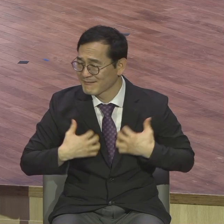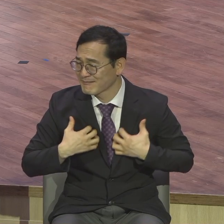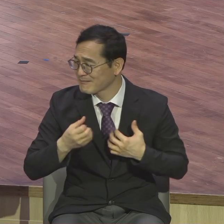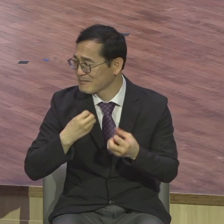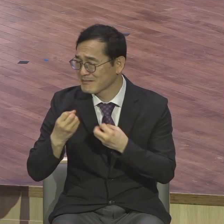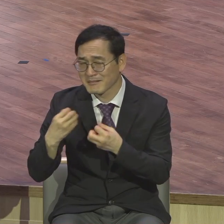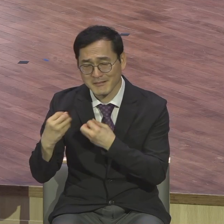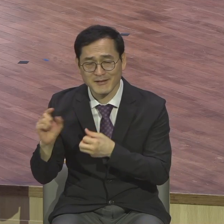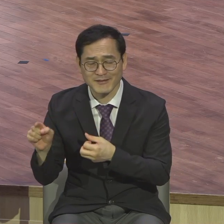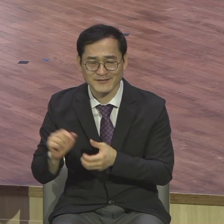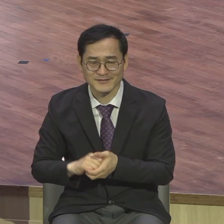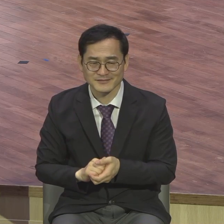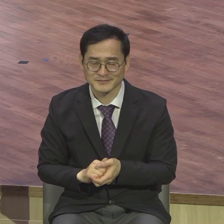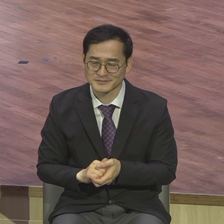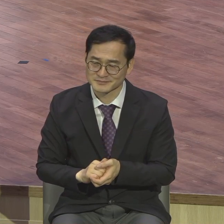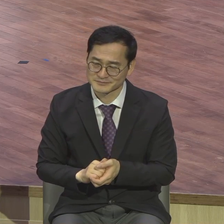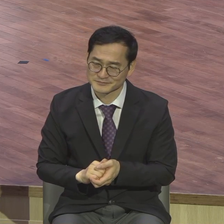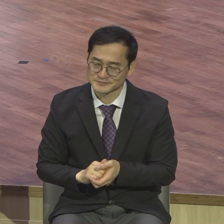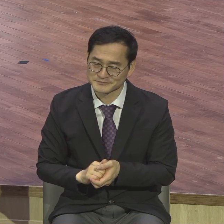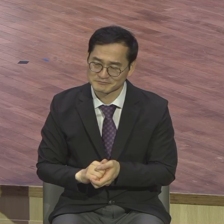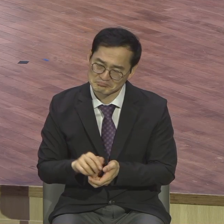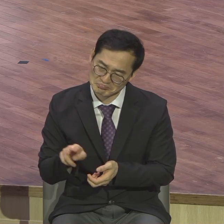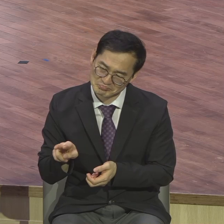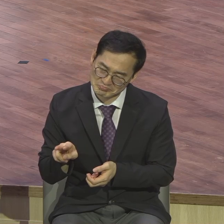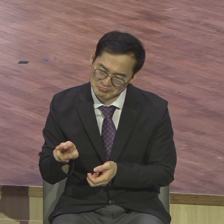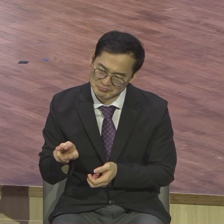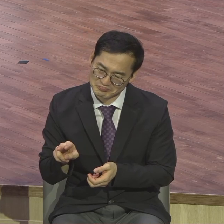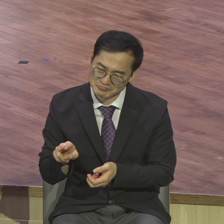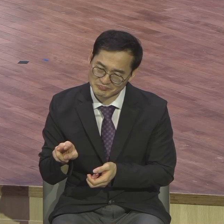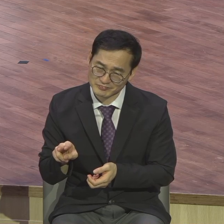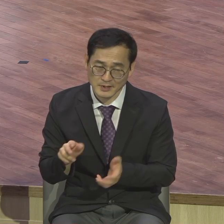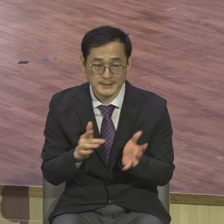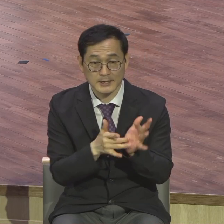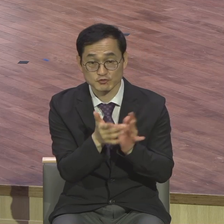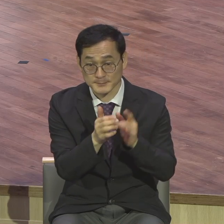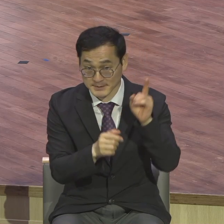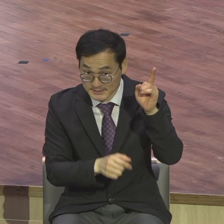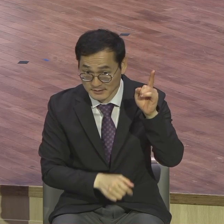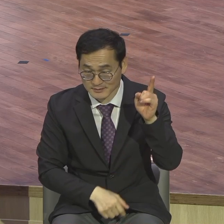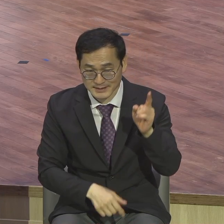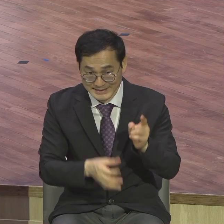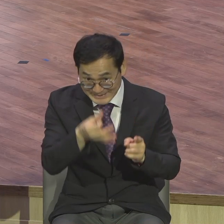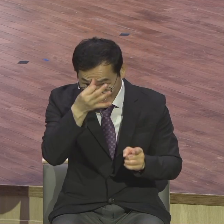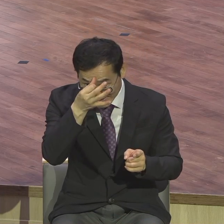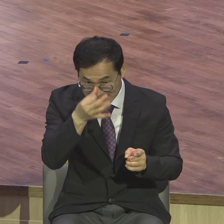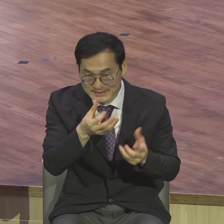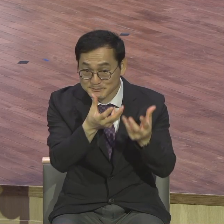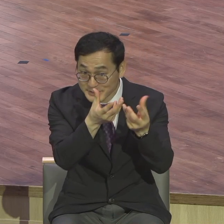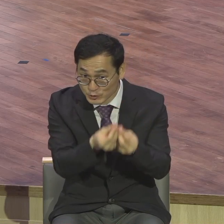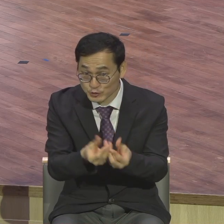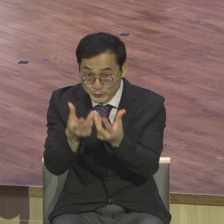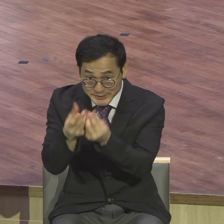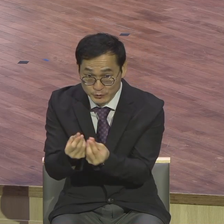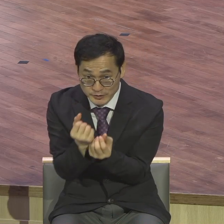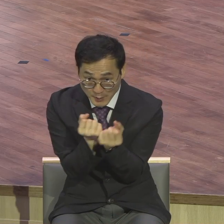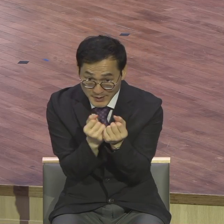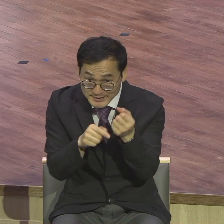예수님께서 말실에서 사는 우리에게 달란트 비율을 말씀하신 것은 내게 주신